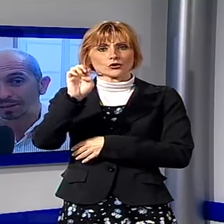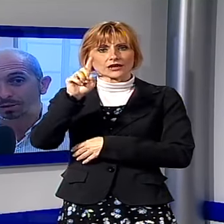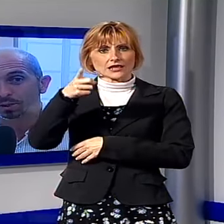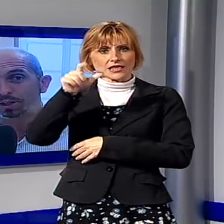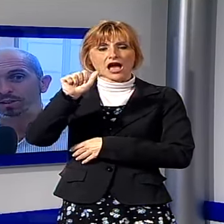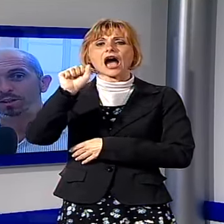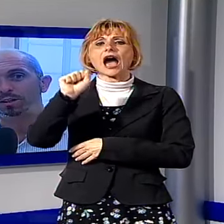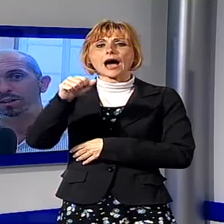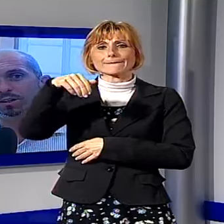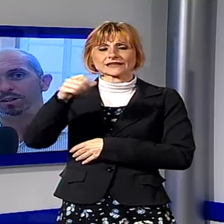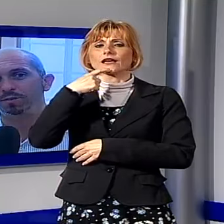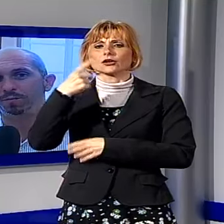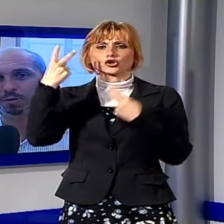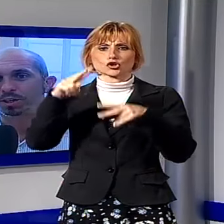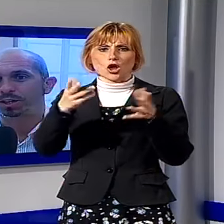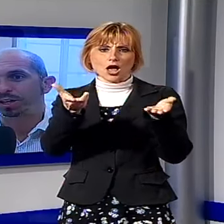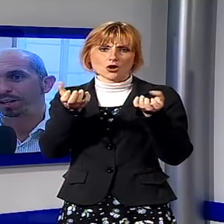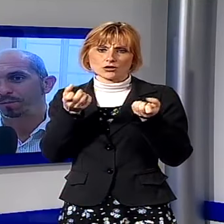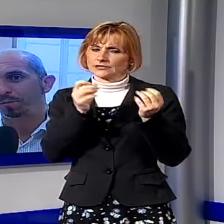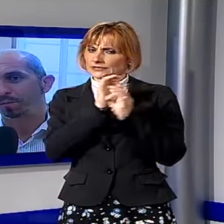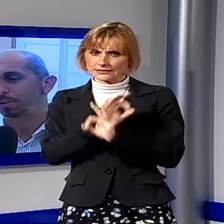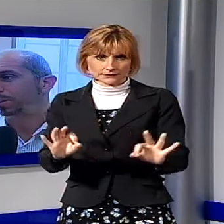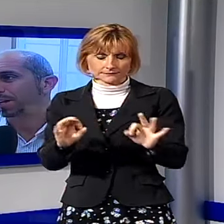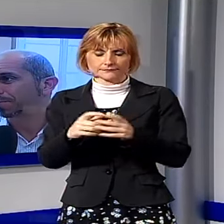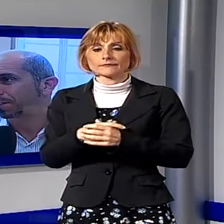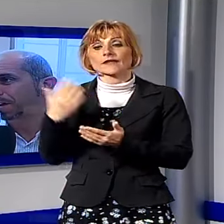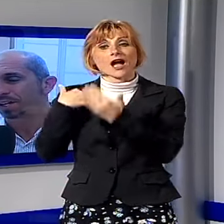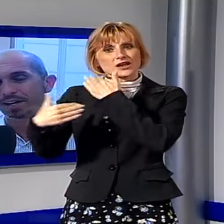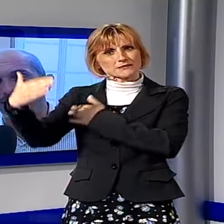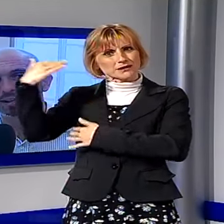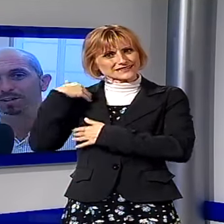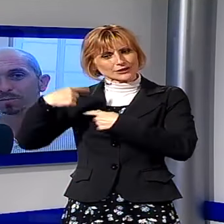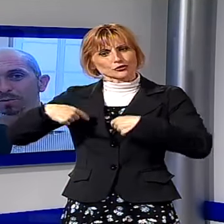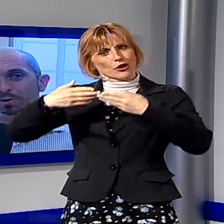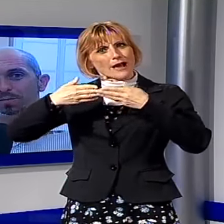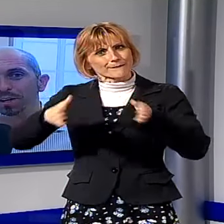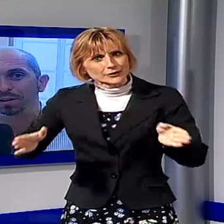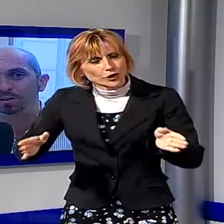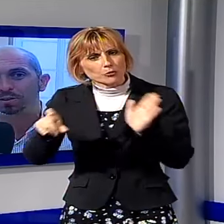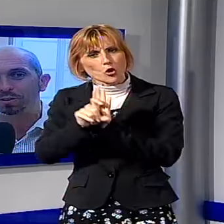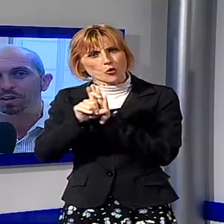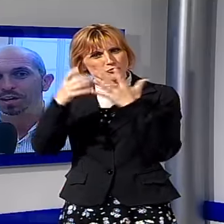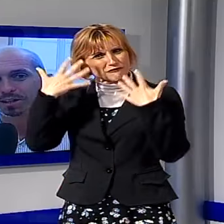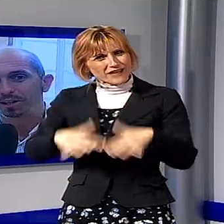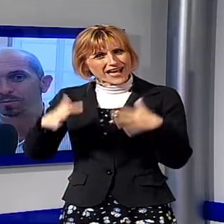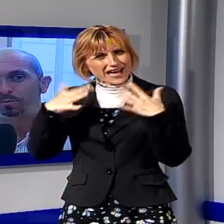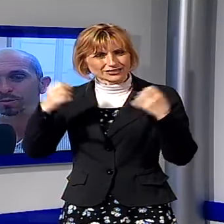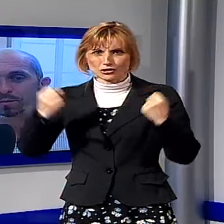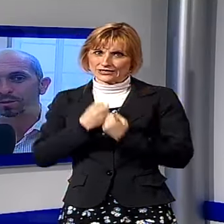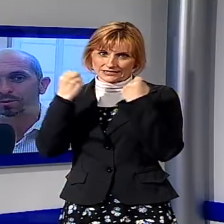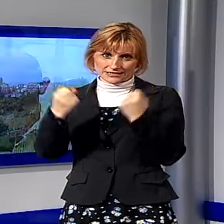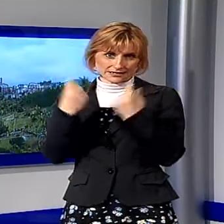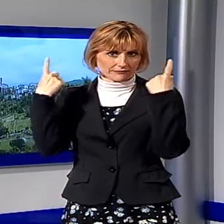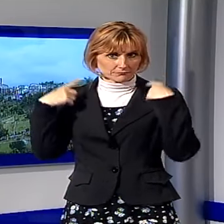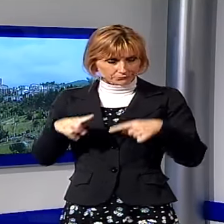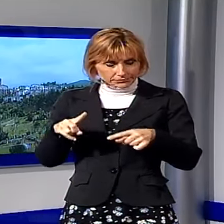Amadei, che ha detto no all'accoglienza dei migranti. In passato abbiamo aperto le porte del nostro comune a questo tipo di iniziative, ha detto